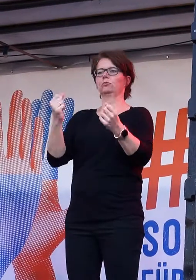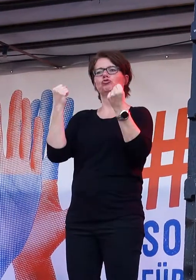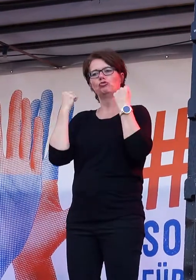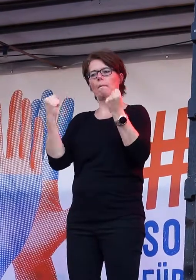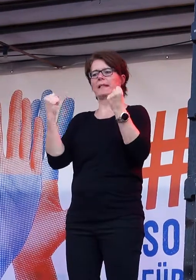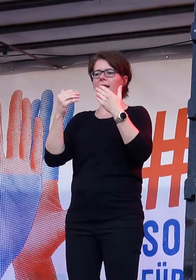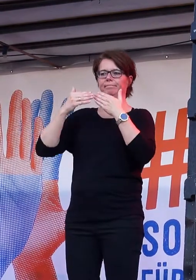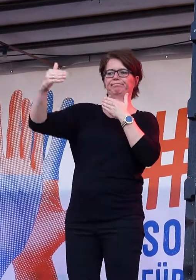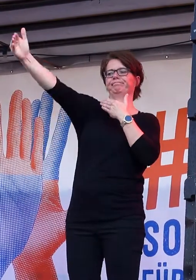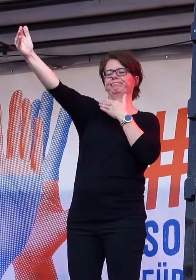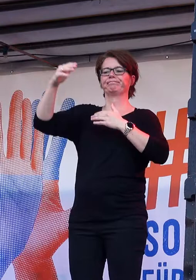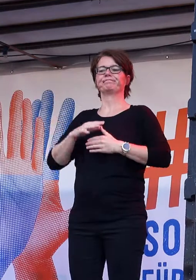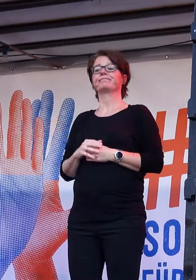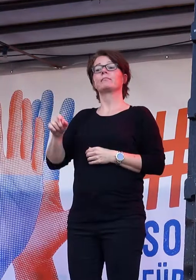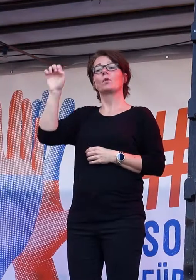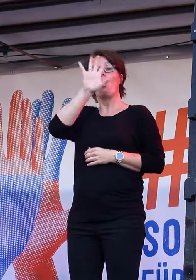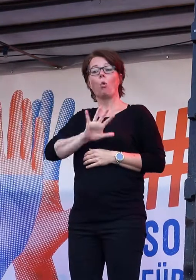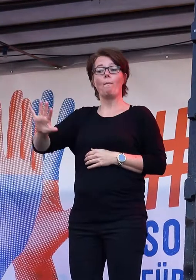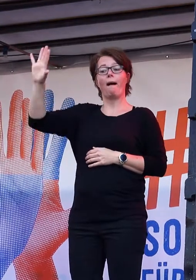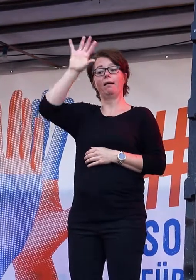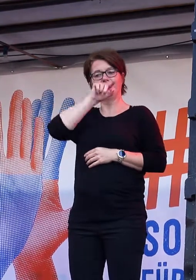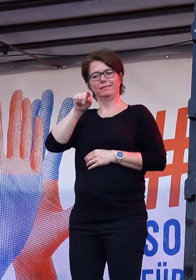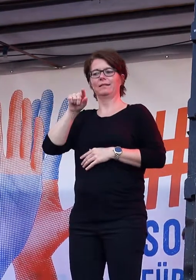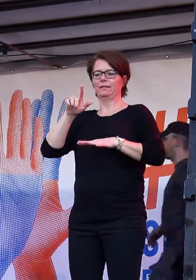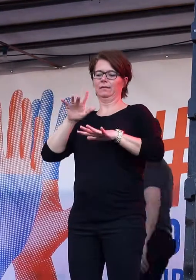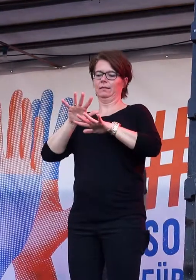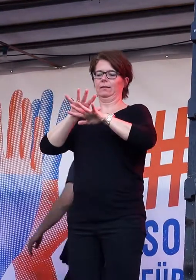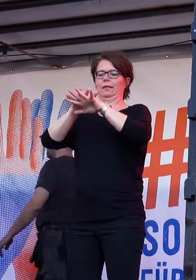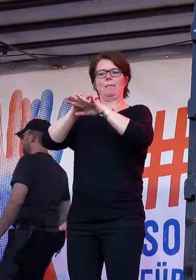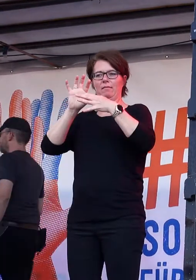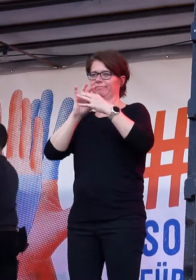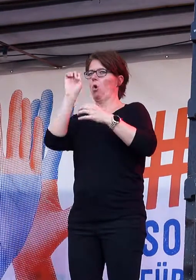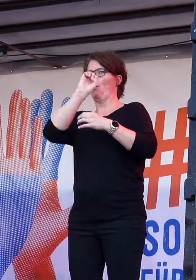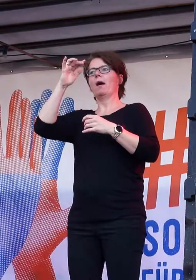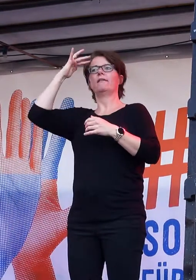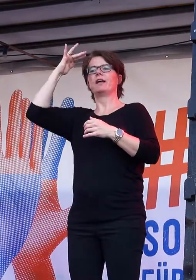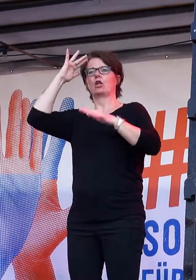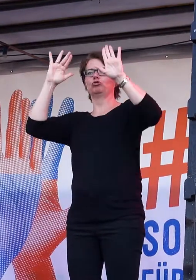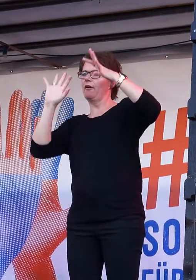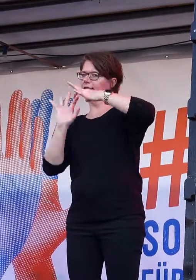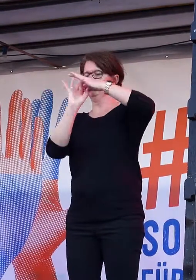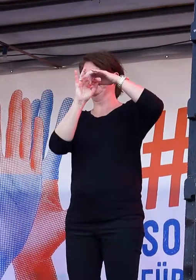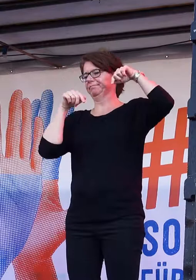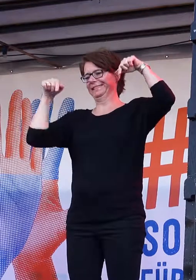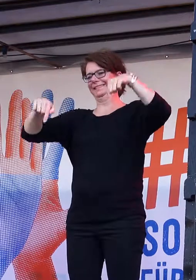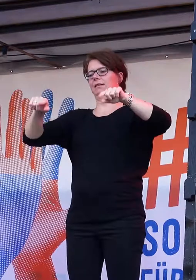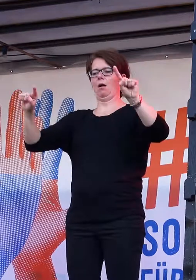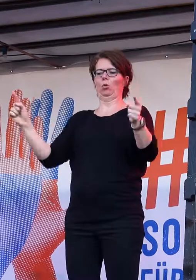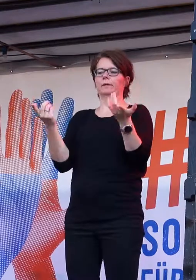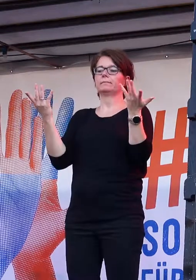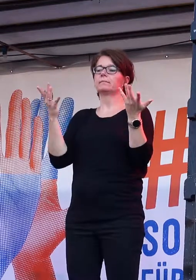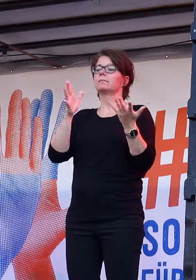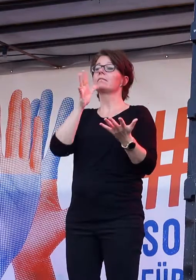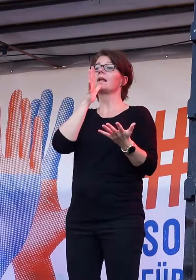Wir gehören zusammen nur mit euch. Hass schadet nicht nur der Seele. Er